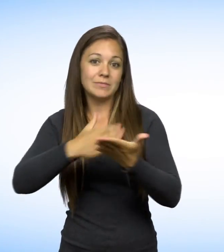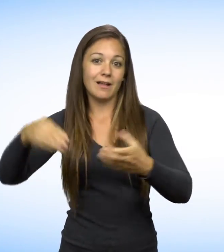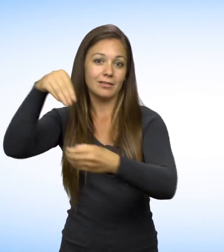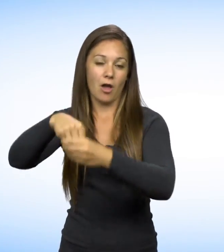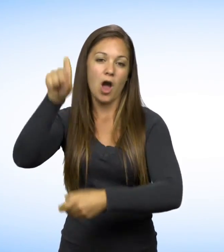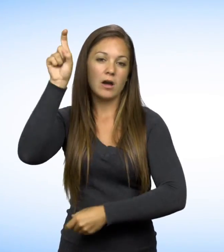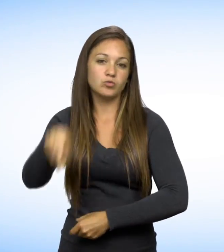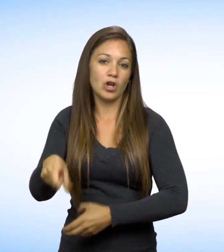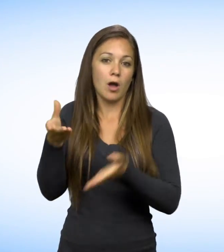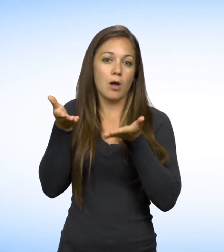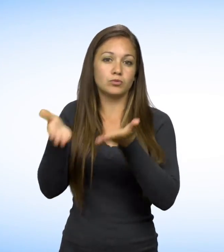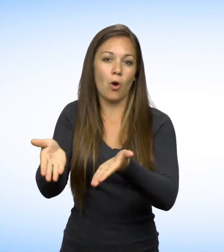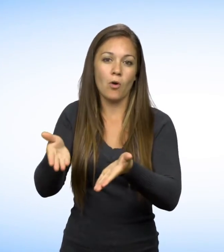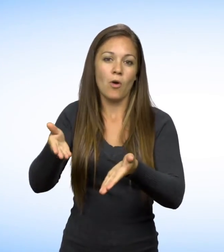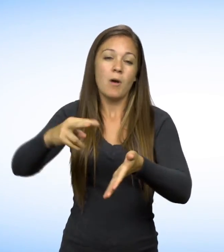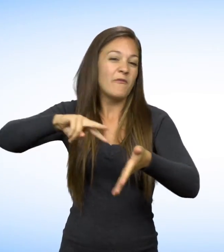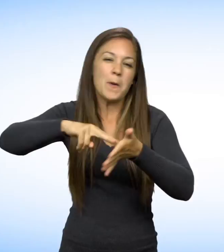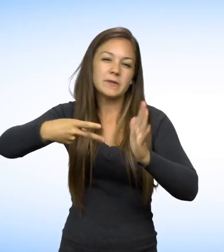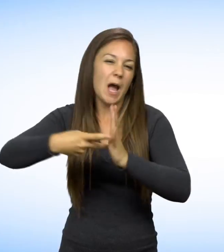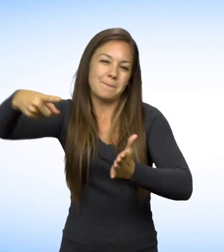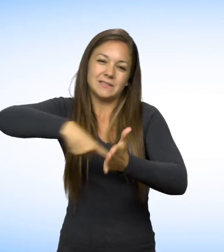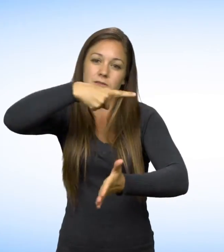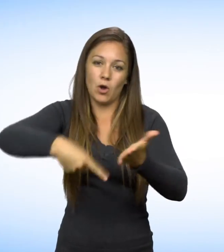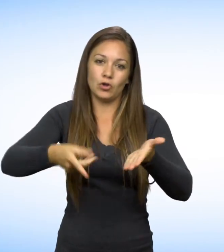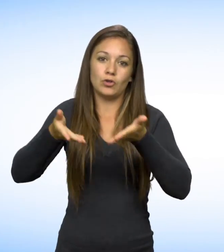est fondée sur des facteurs de détermination de risque